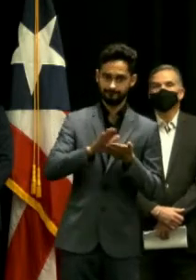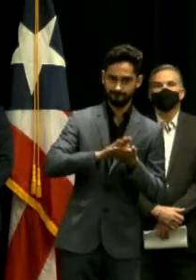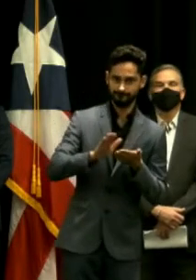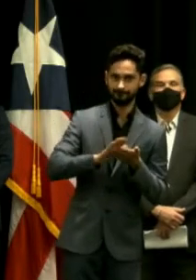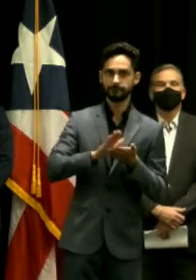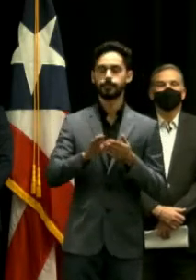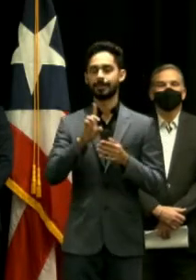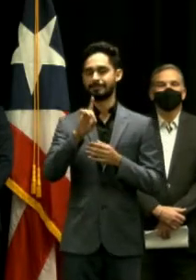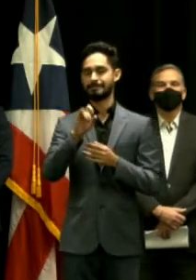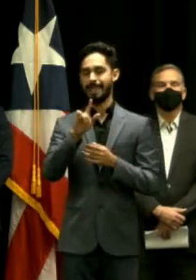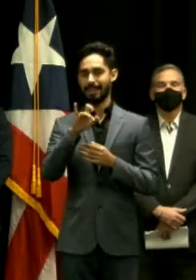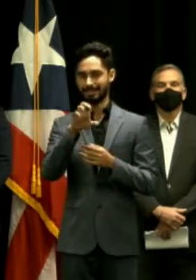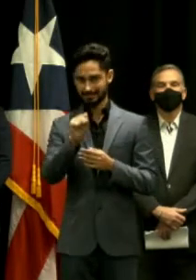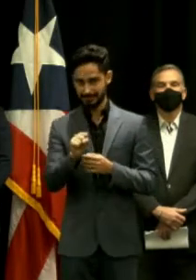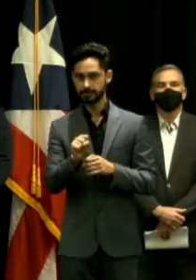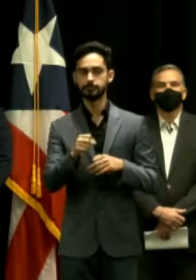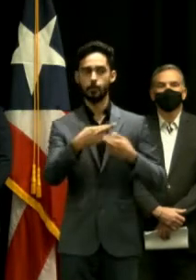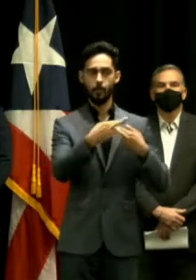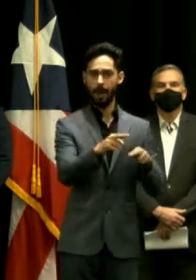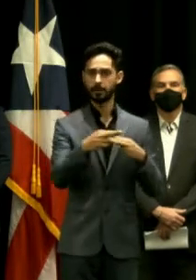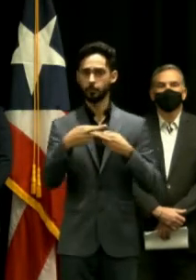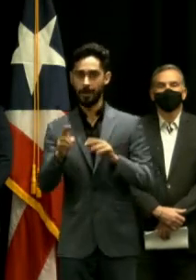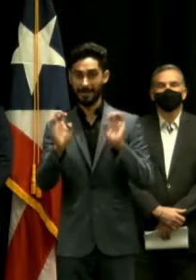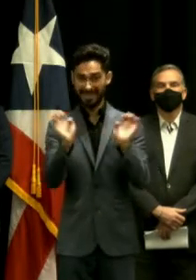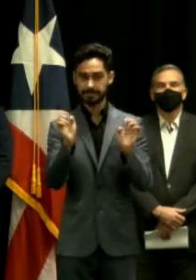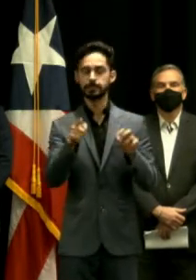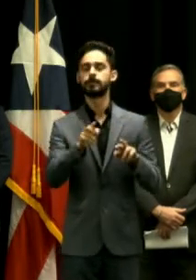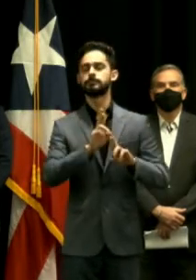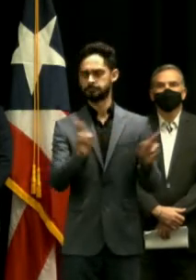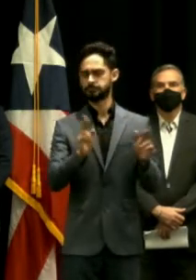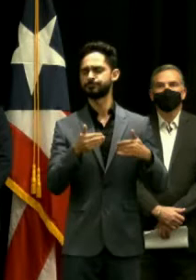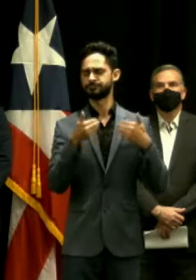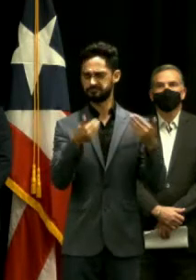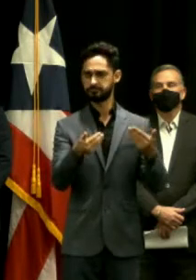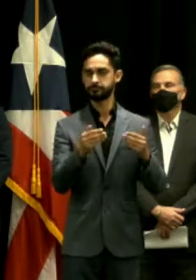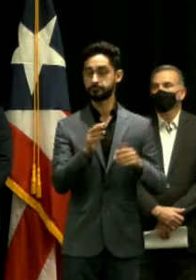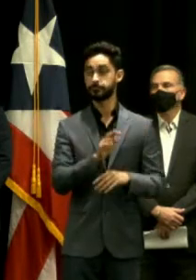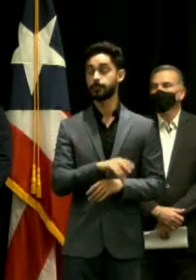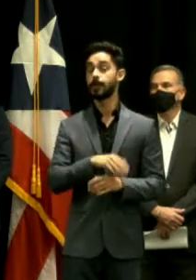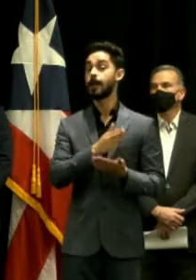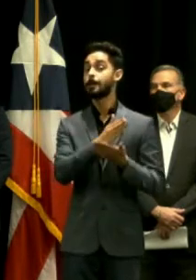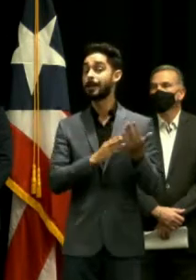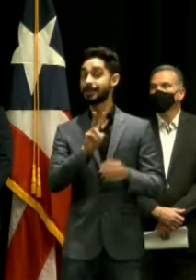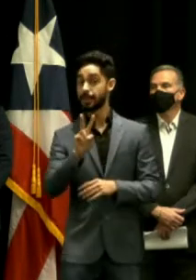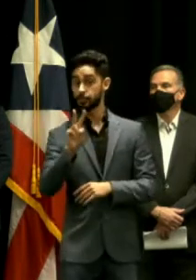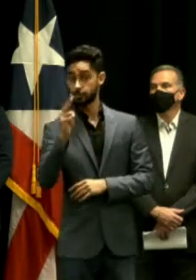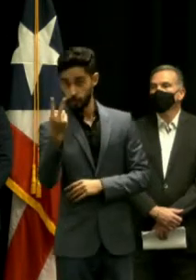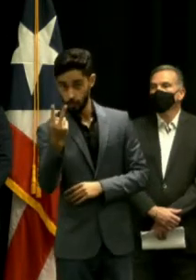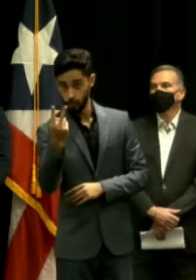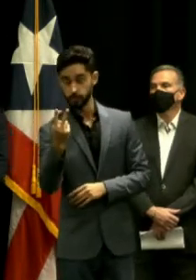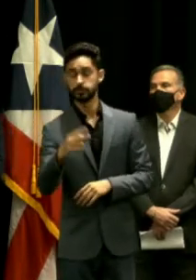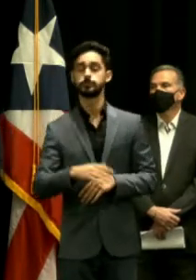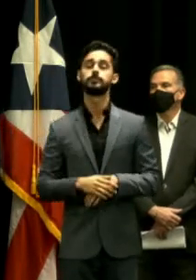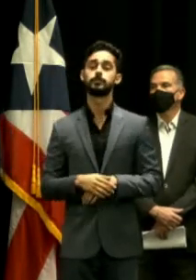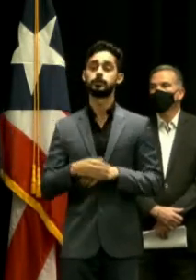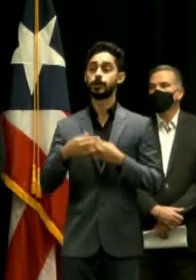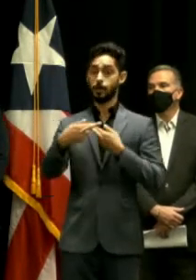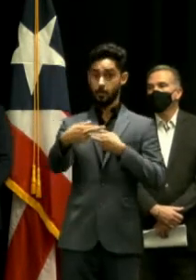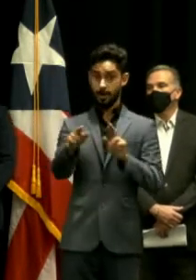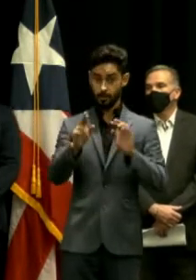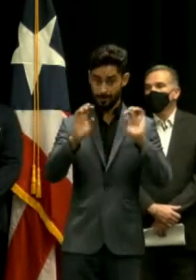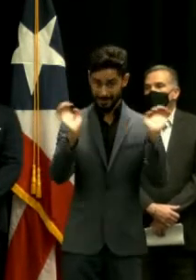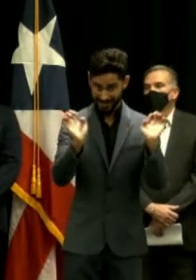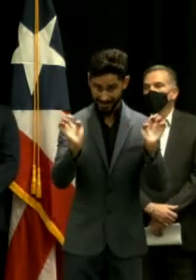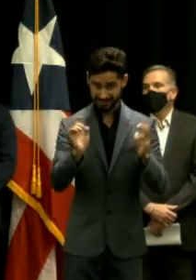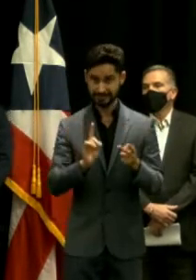año, del 2022. La fase dos, que incluye el edificio principal, helipuerto, sala